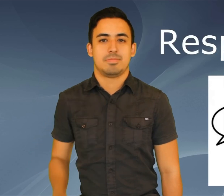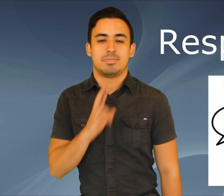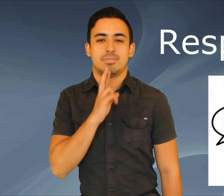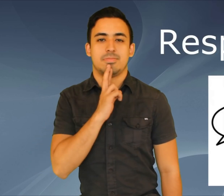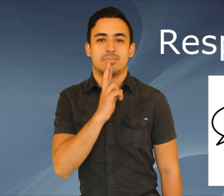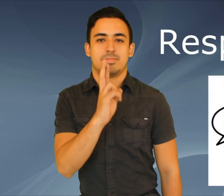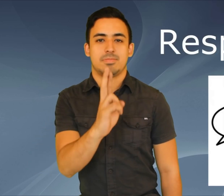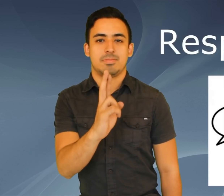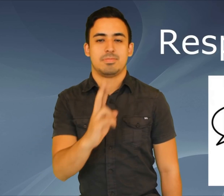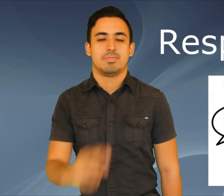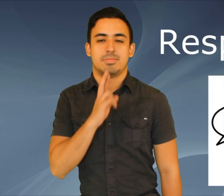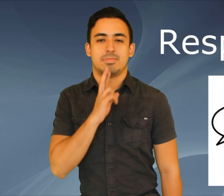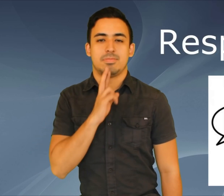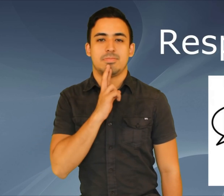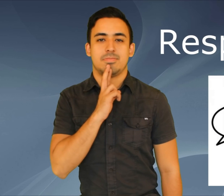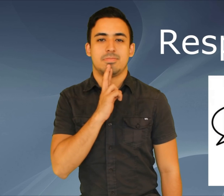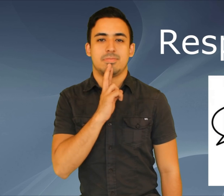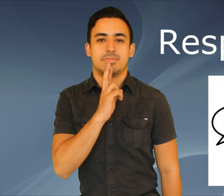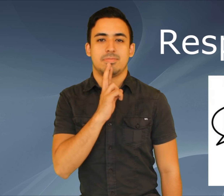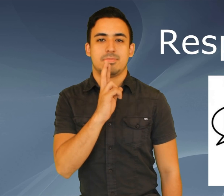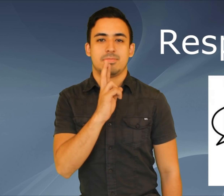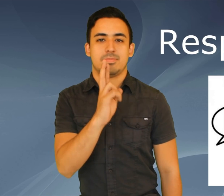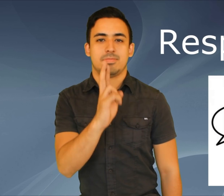Responder, responder